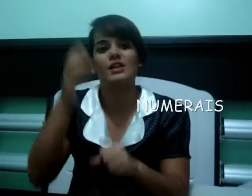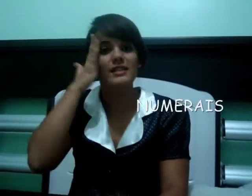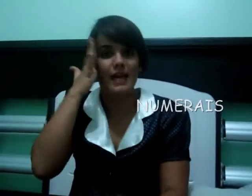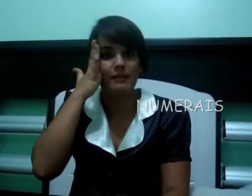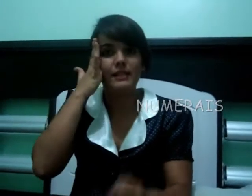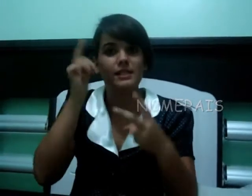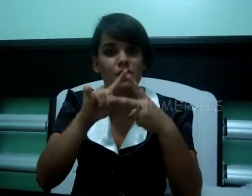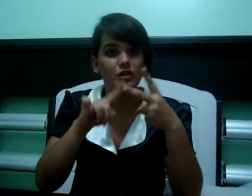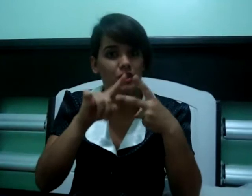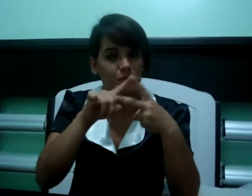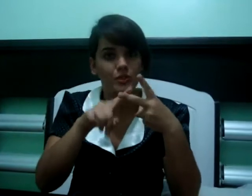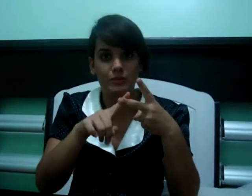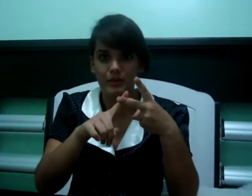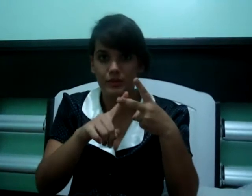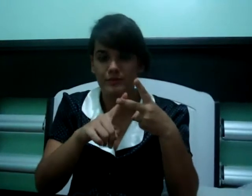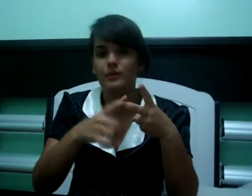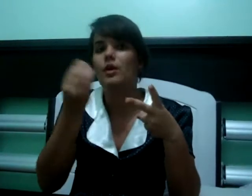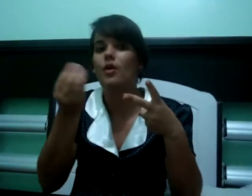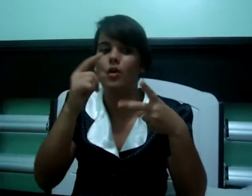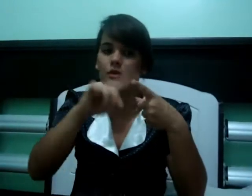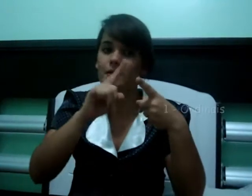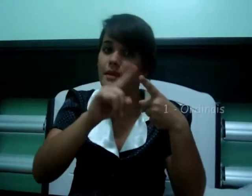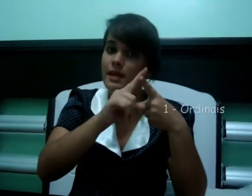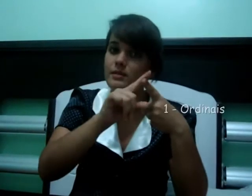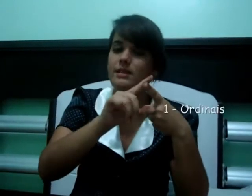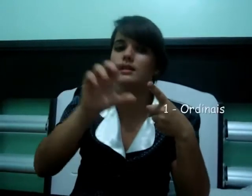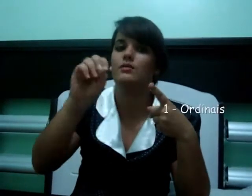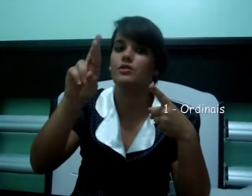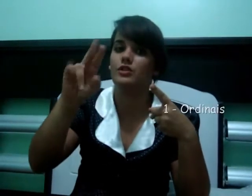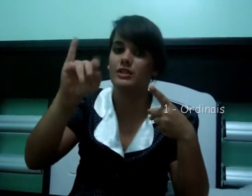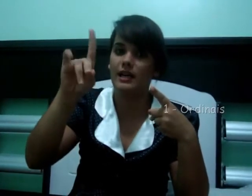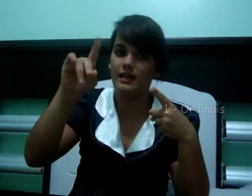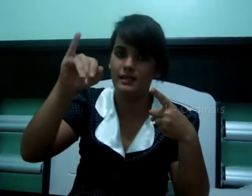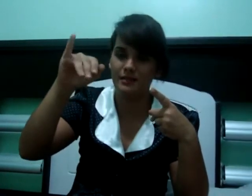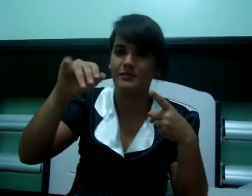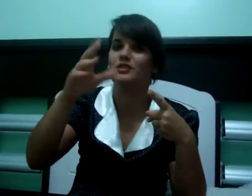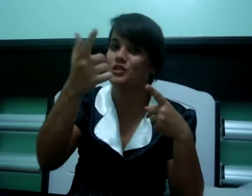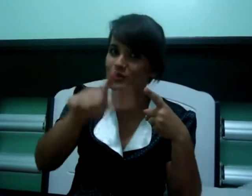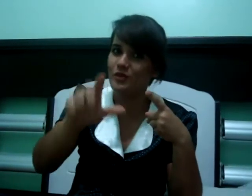a gente sabe que existem dois tipos de números. Como os primeiros, que são os ordinais, de novo,